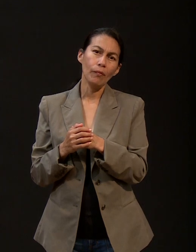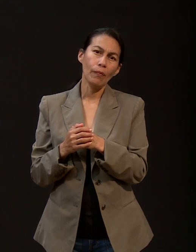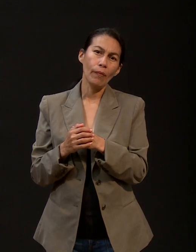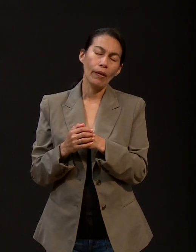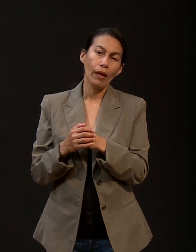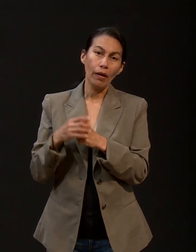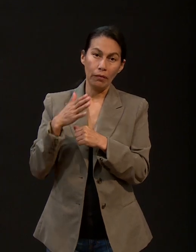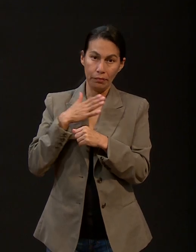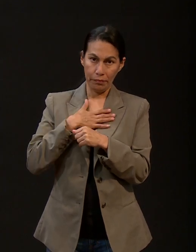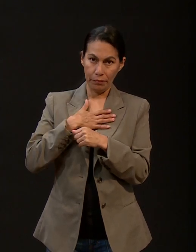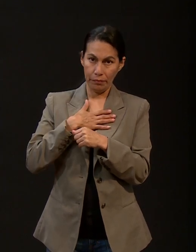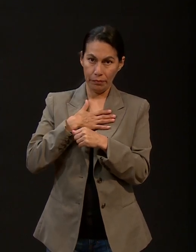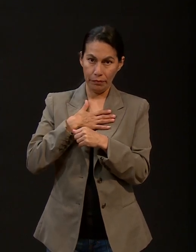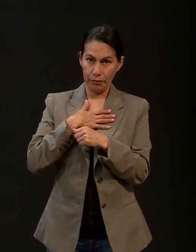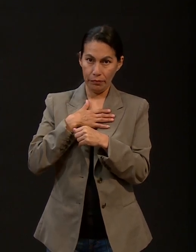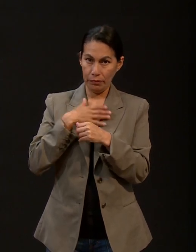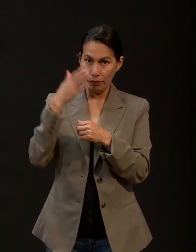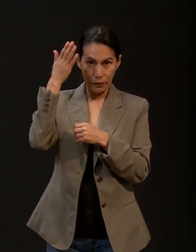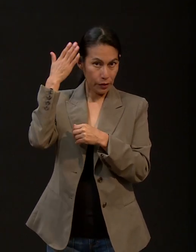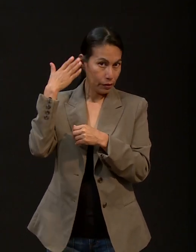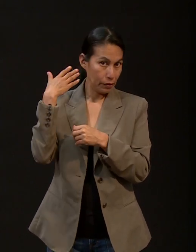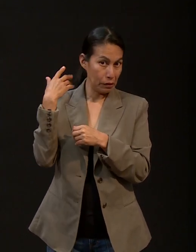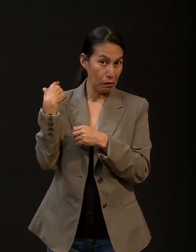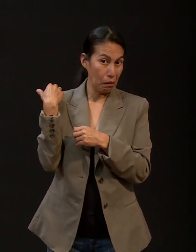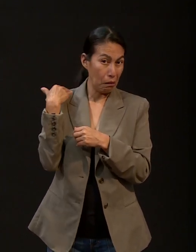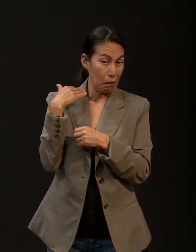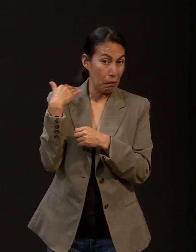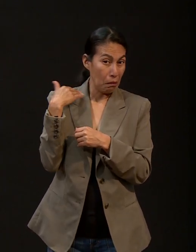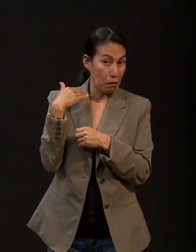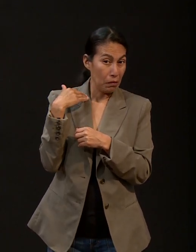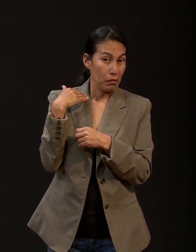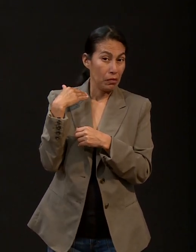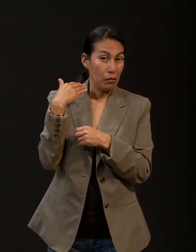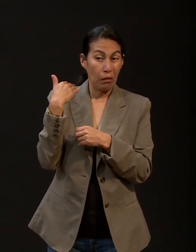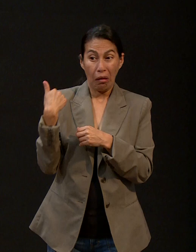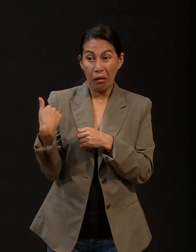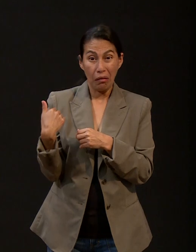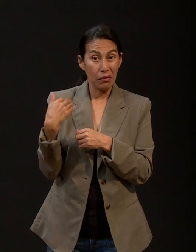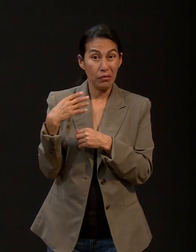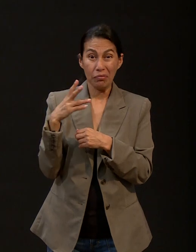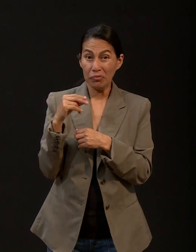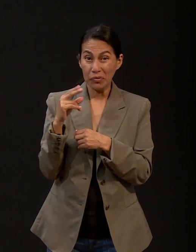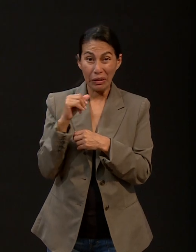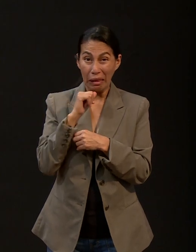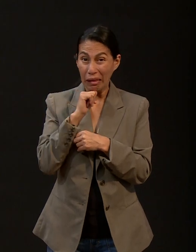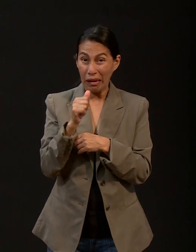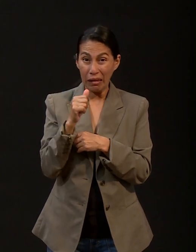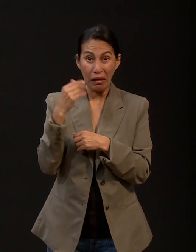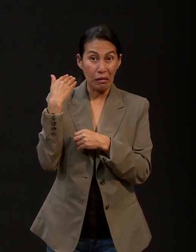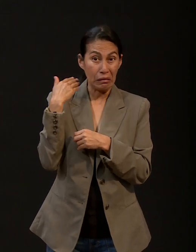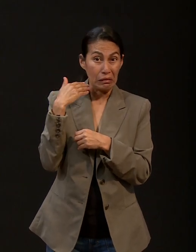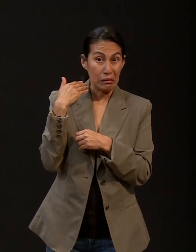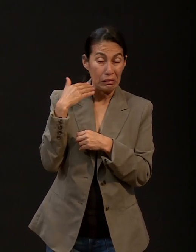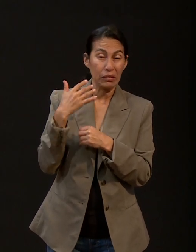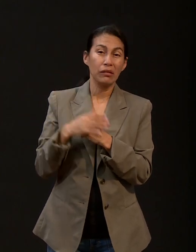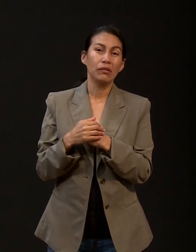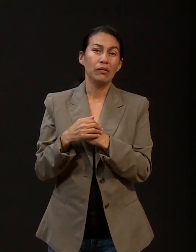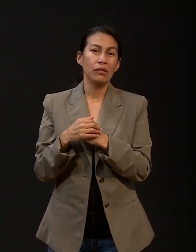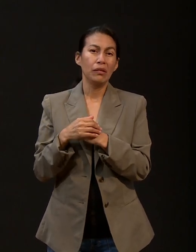tenía el cabello corto y muy delgadito, muy finito y no me crecía. No me crecía. Increíble,